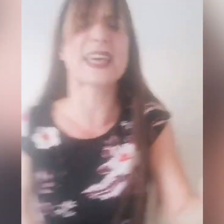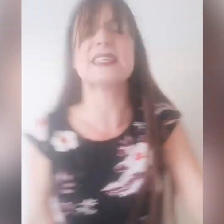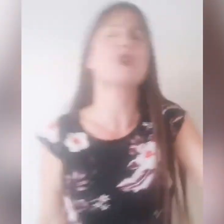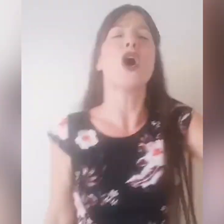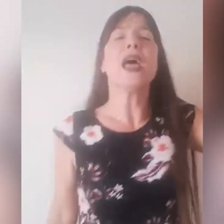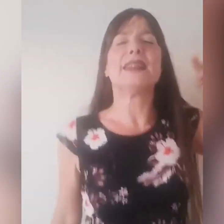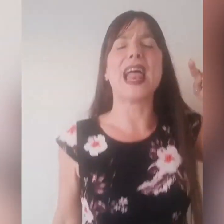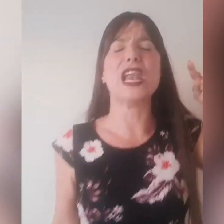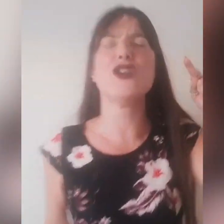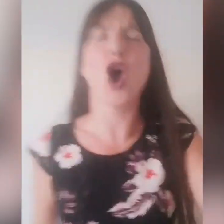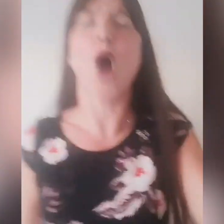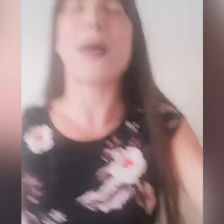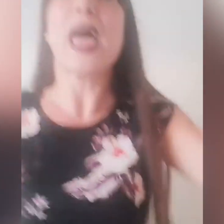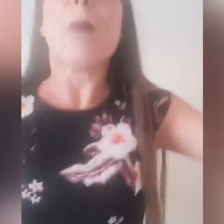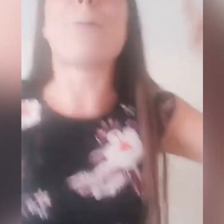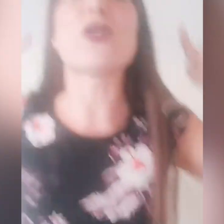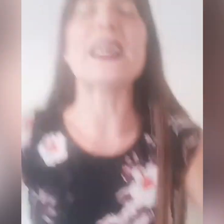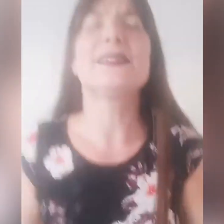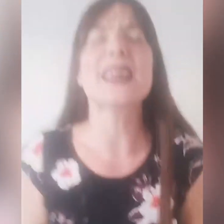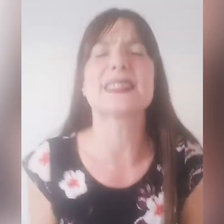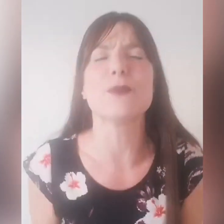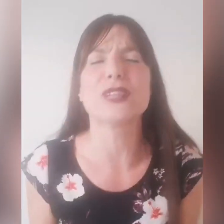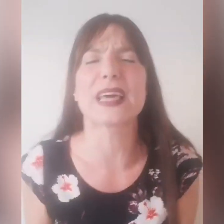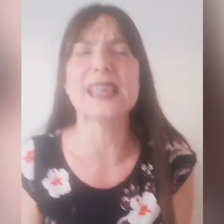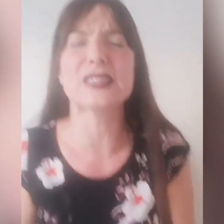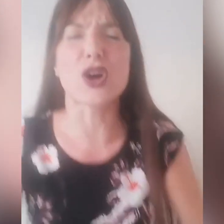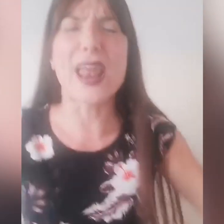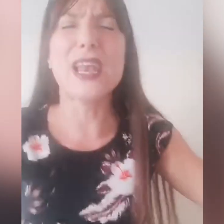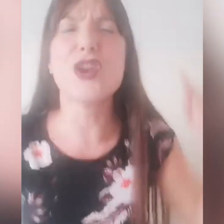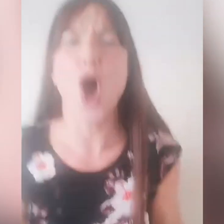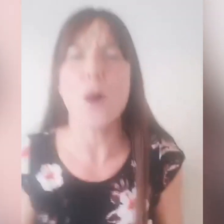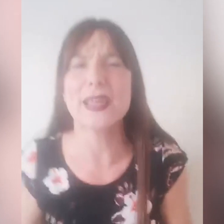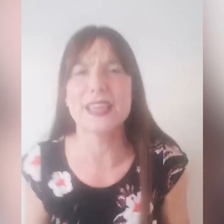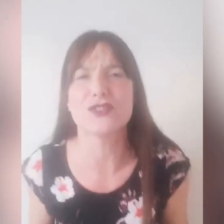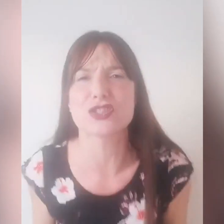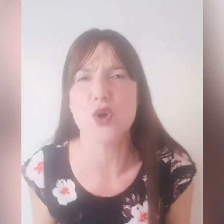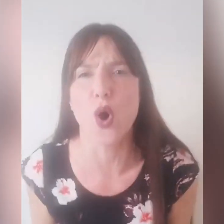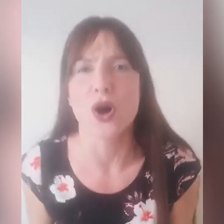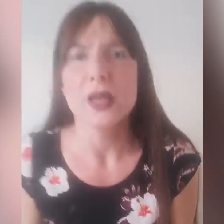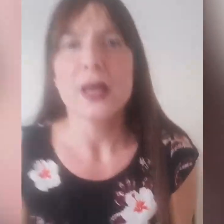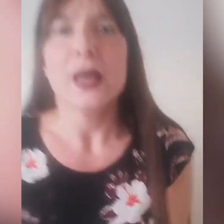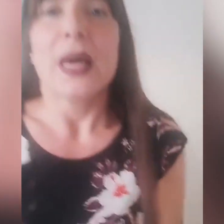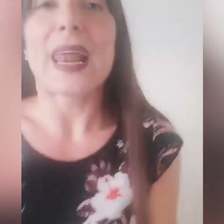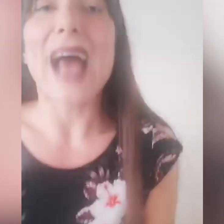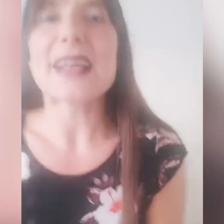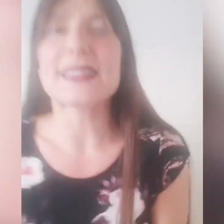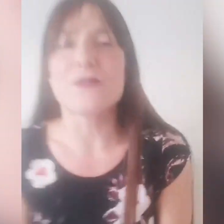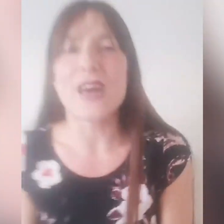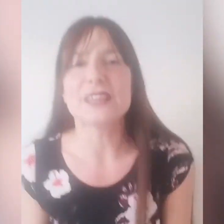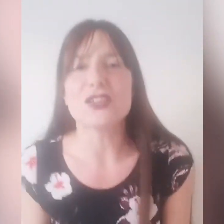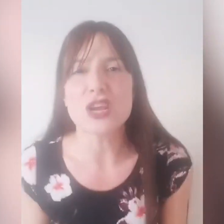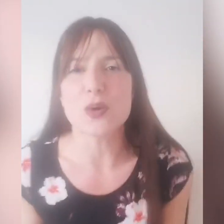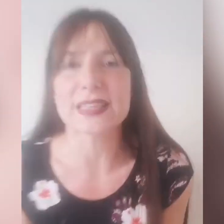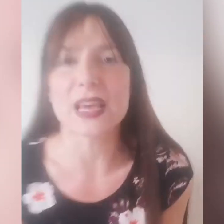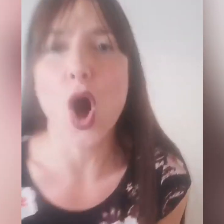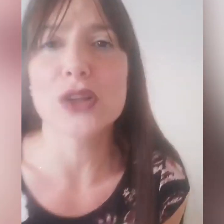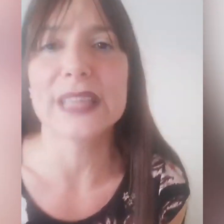Cristo nel nome potentissimo di Cristo nel nome di Gesù, ragazzi 25 secondi